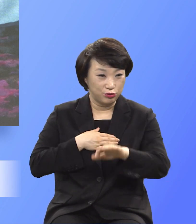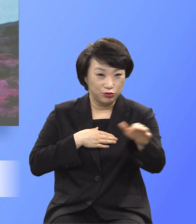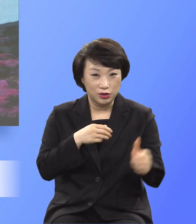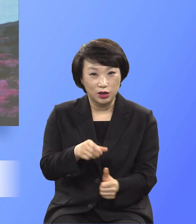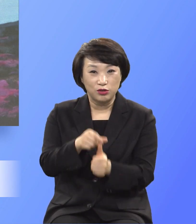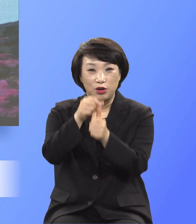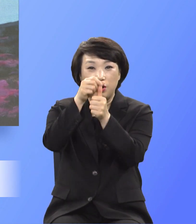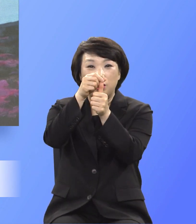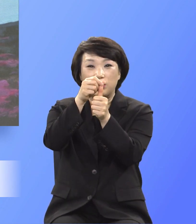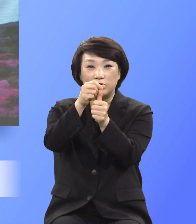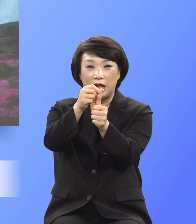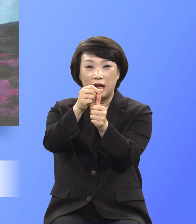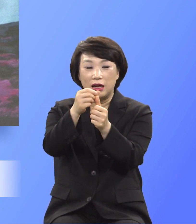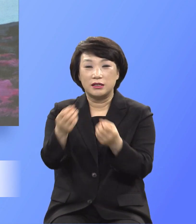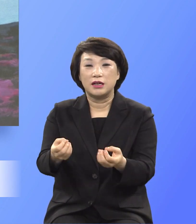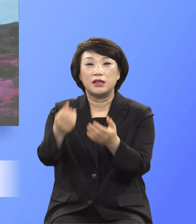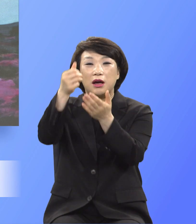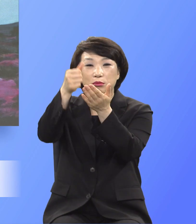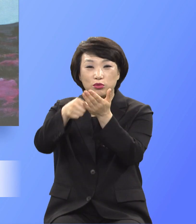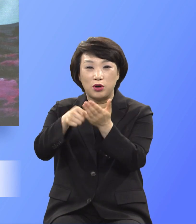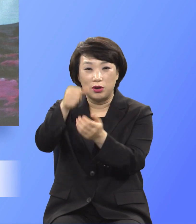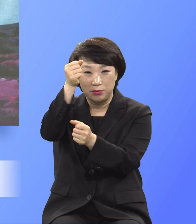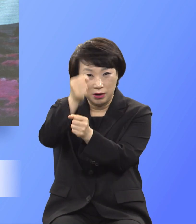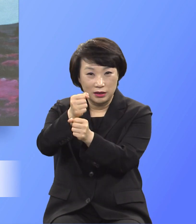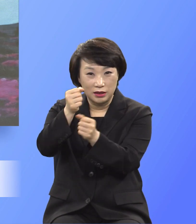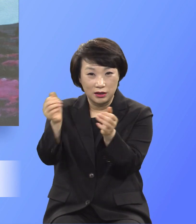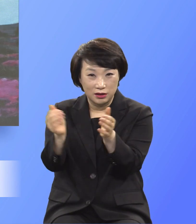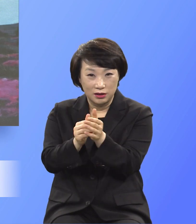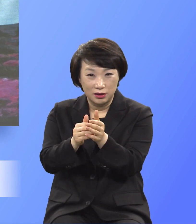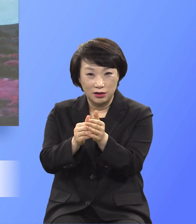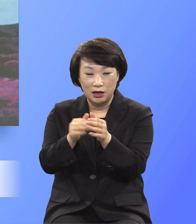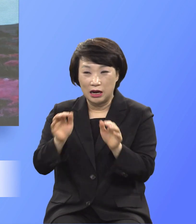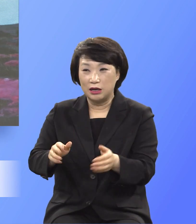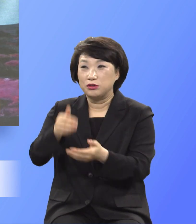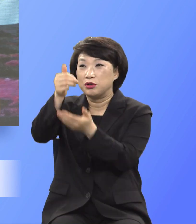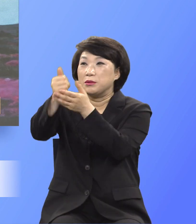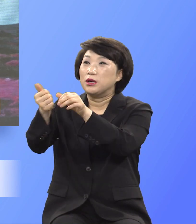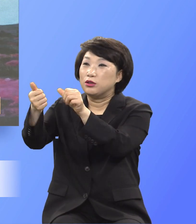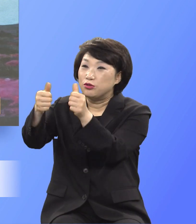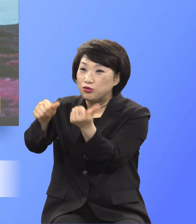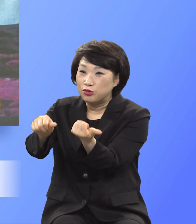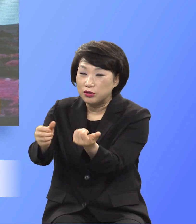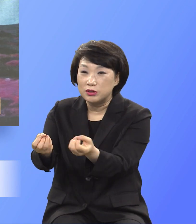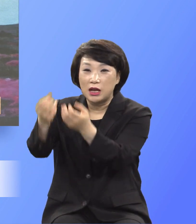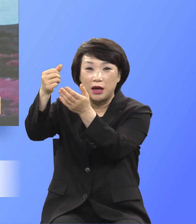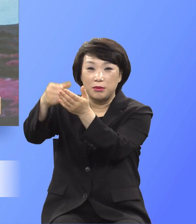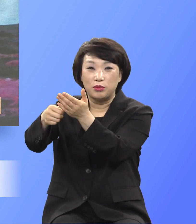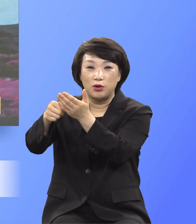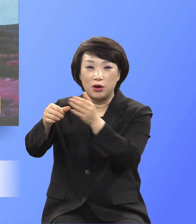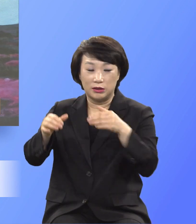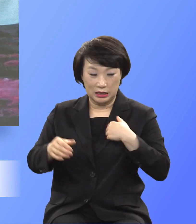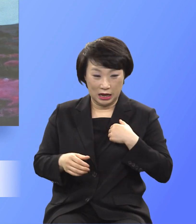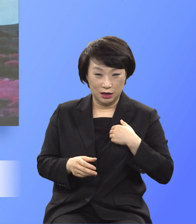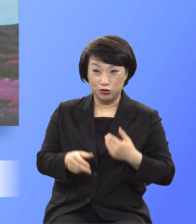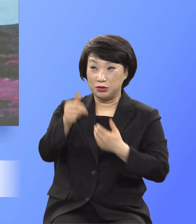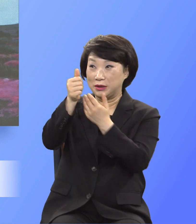재물로 삼으셨으니 주님이 죽으신 재물과 내가 주 앞에 드린